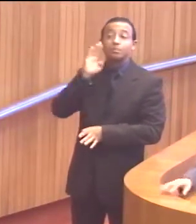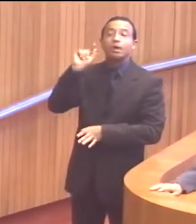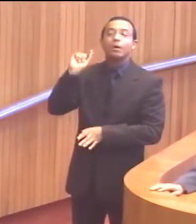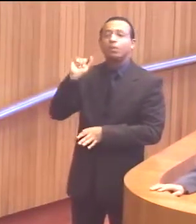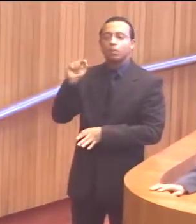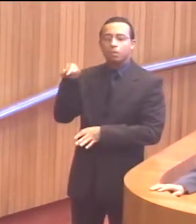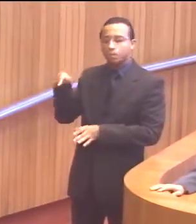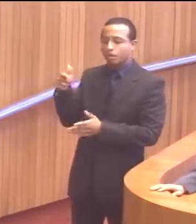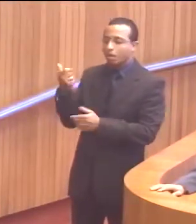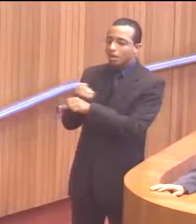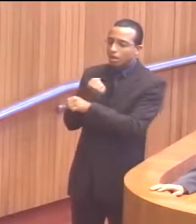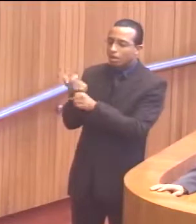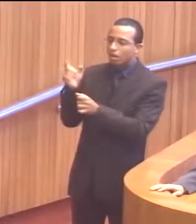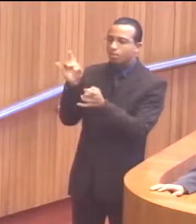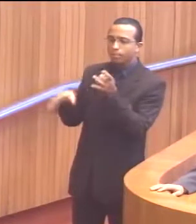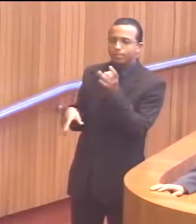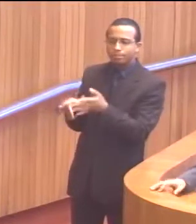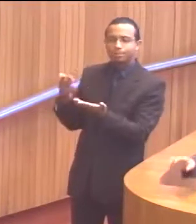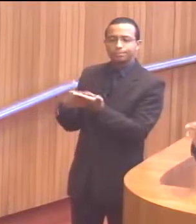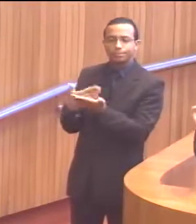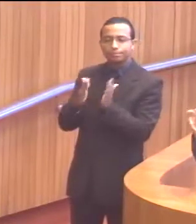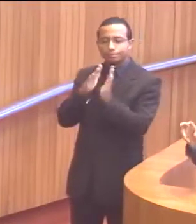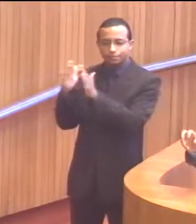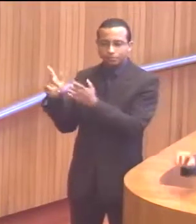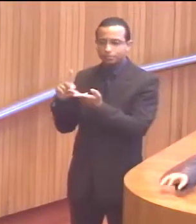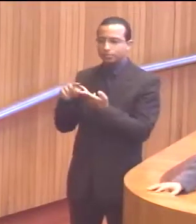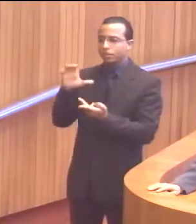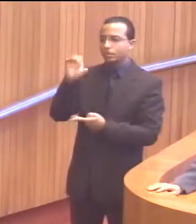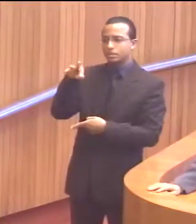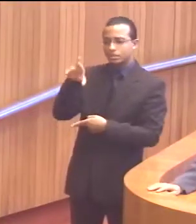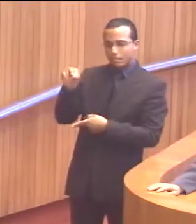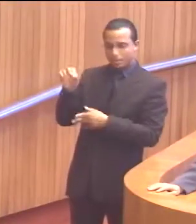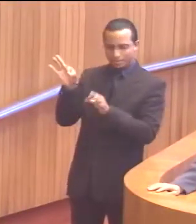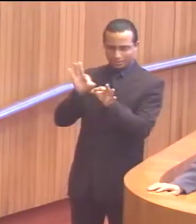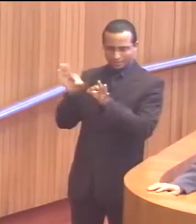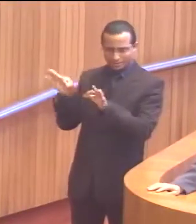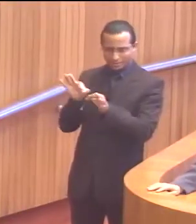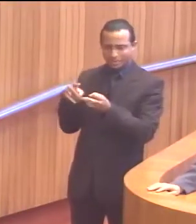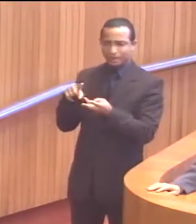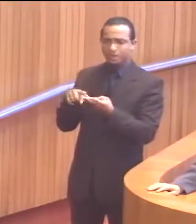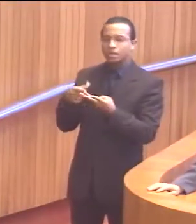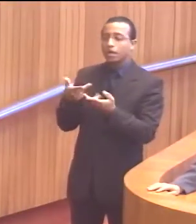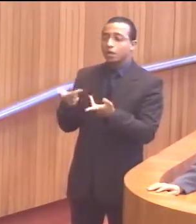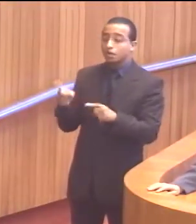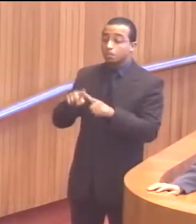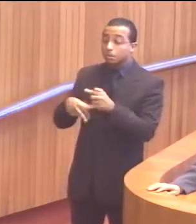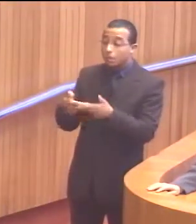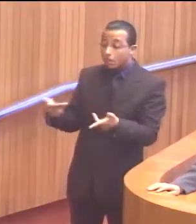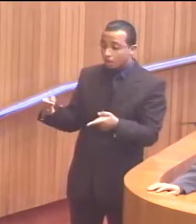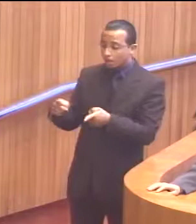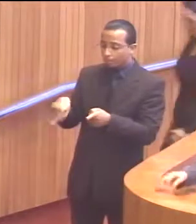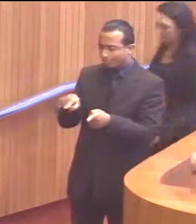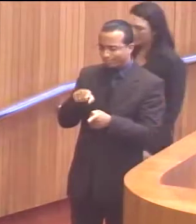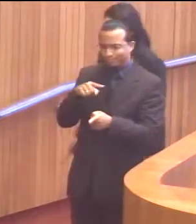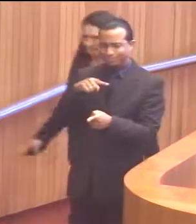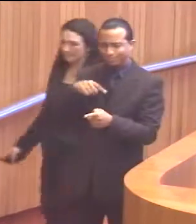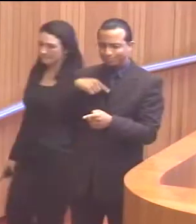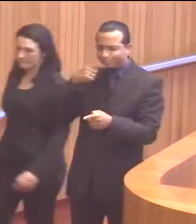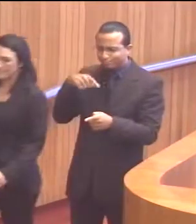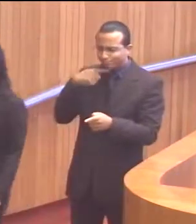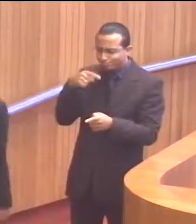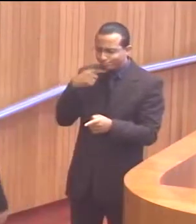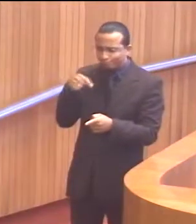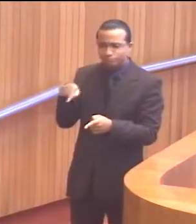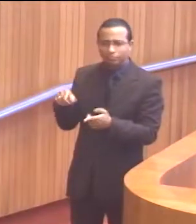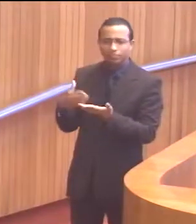inacabadas, biblioteca, centro administrativo, dos equipamentos que não funcionam adequadamente,